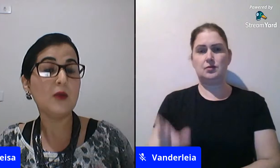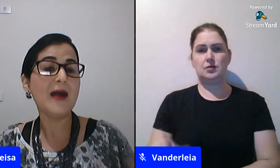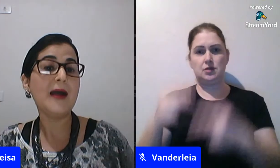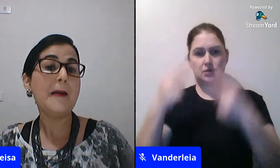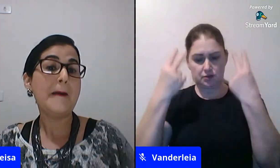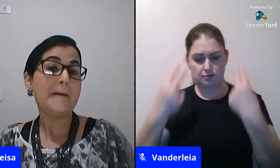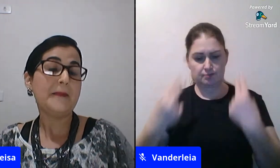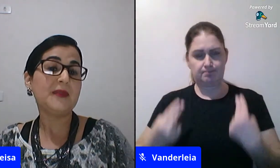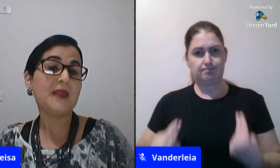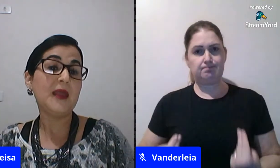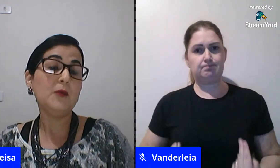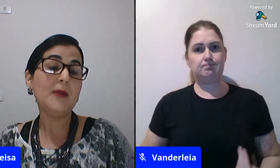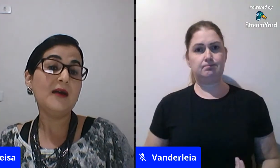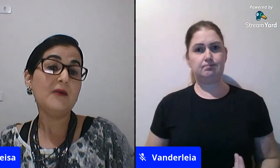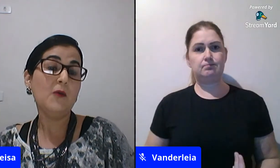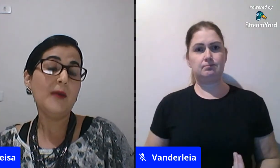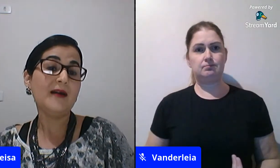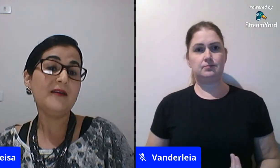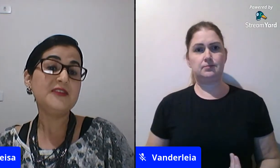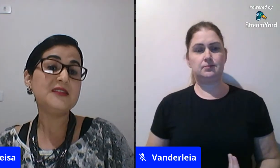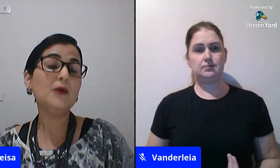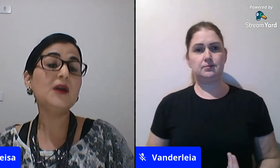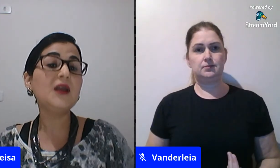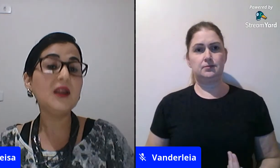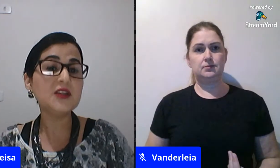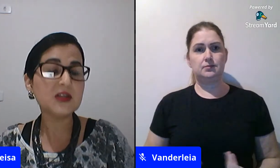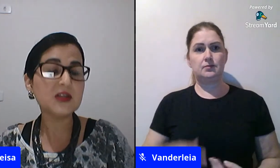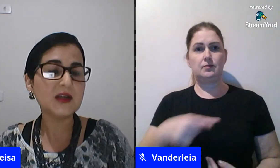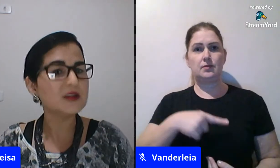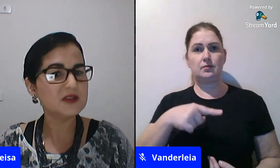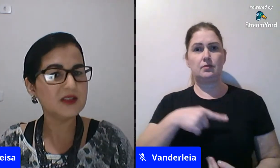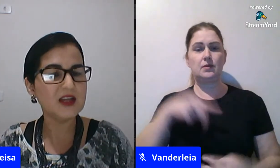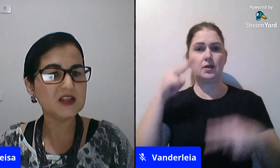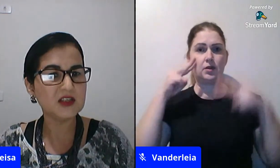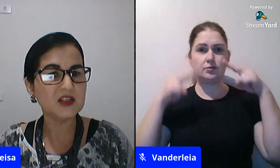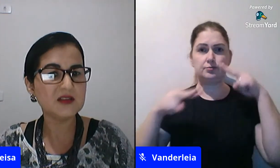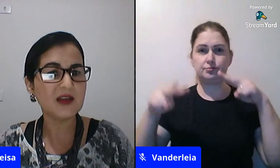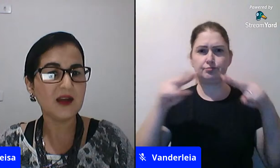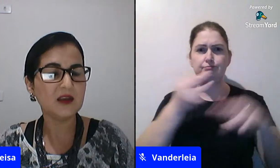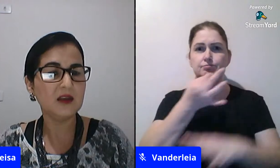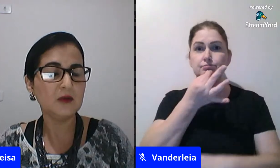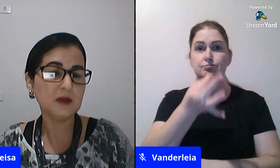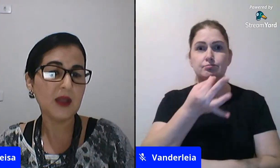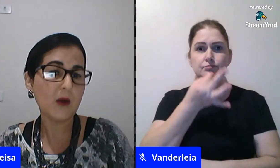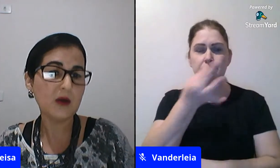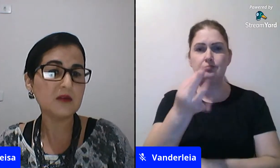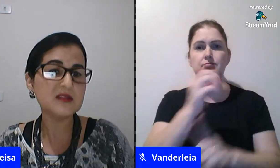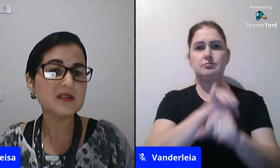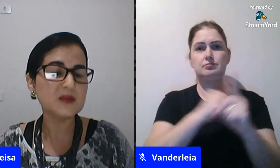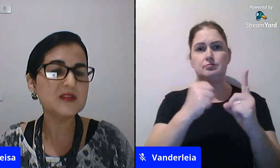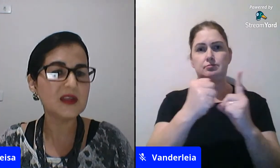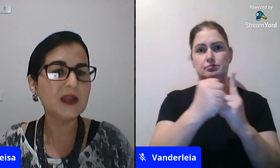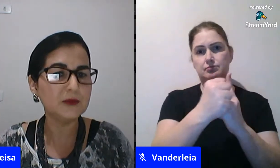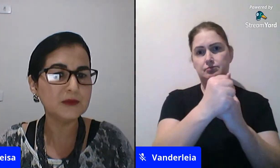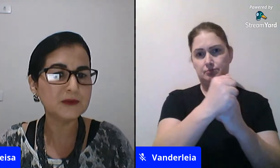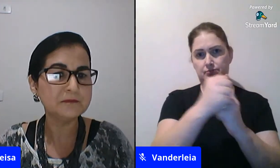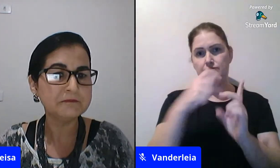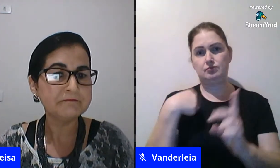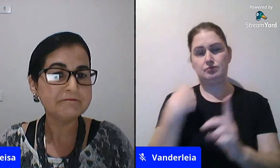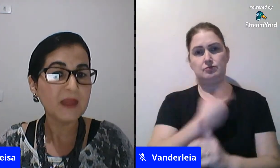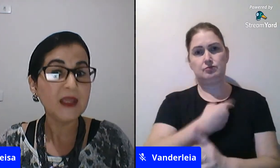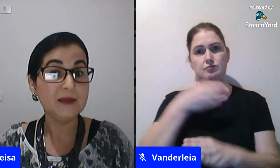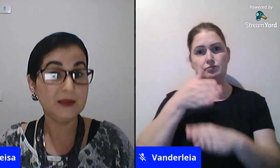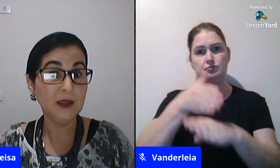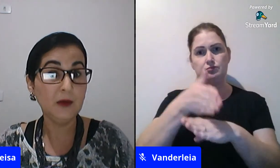ter uma ter uma uma visão crítica da sociedade que a gente está aqui, na qual nós estamos inseridos.